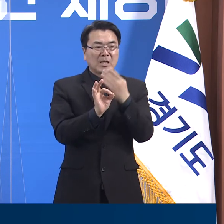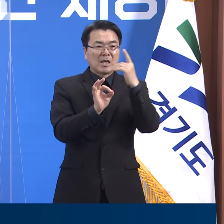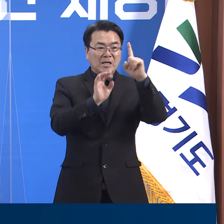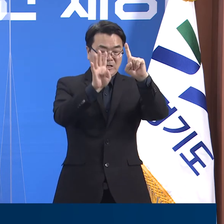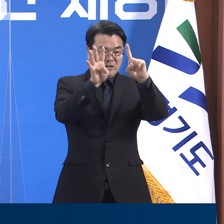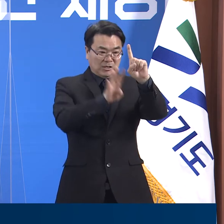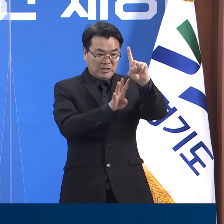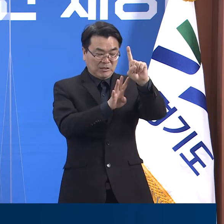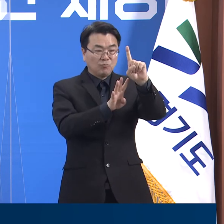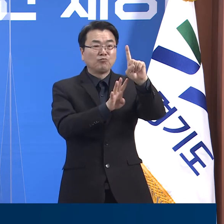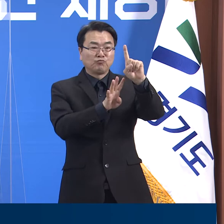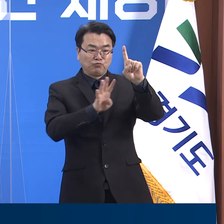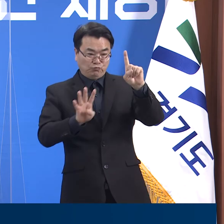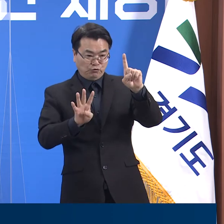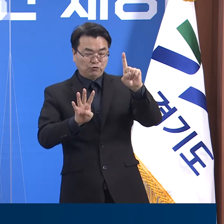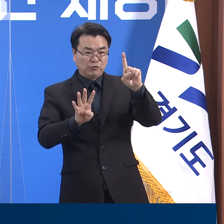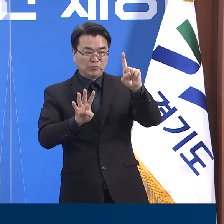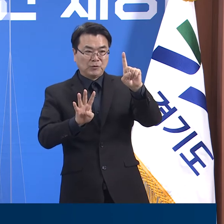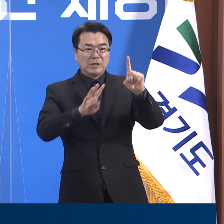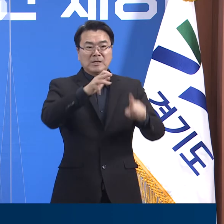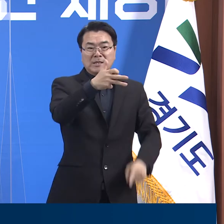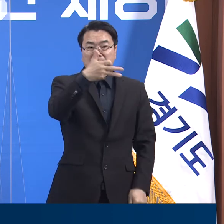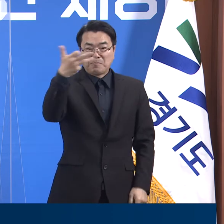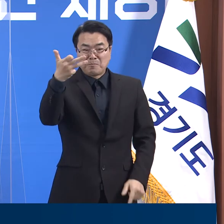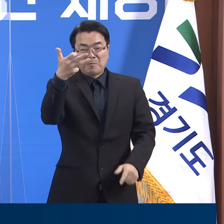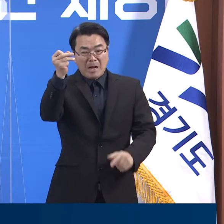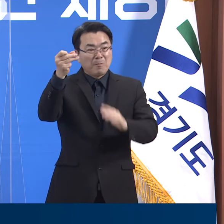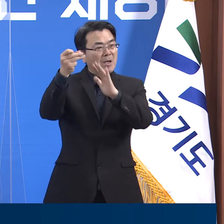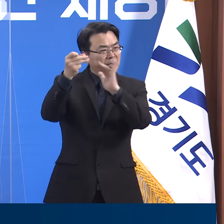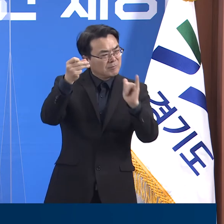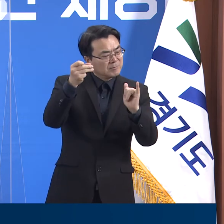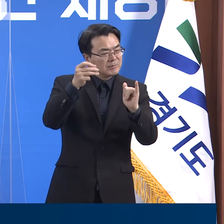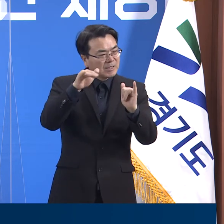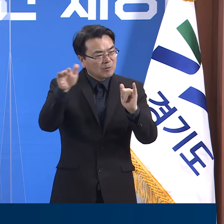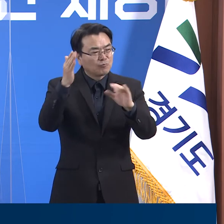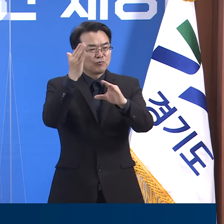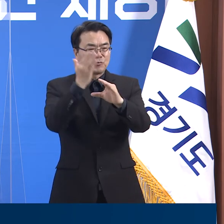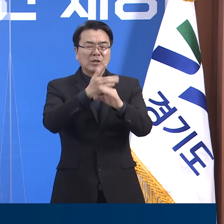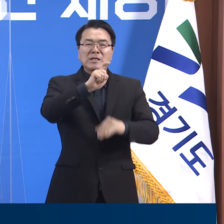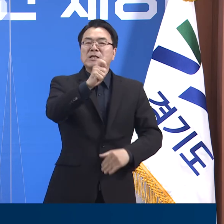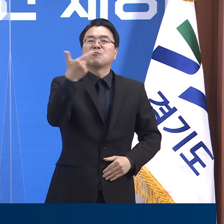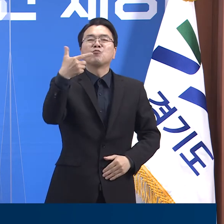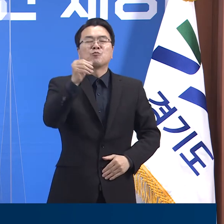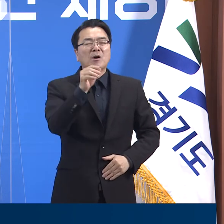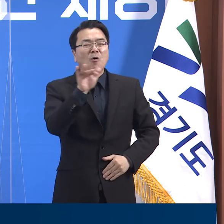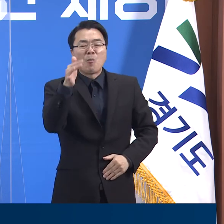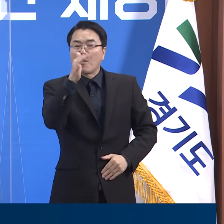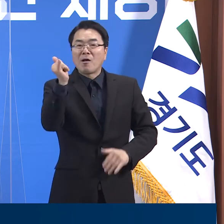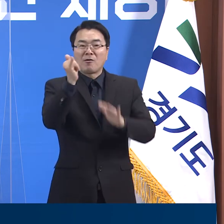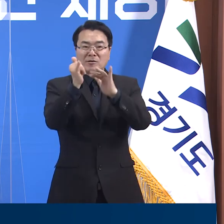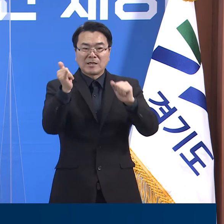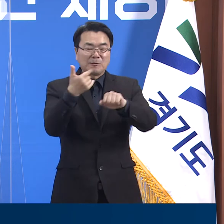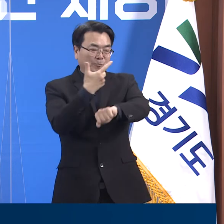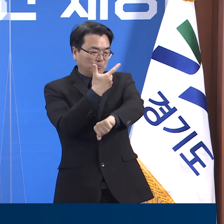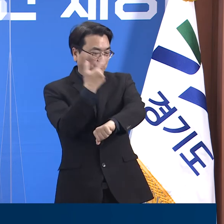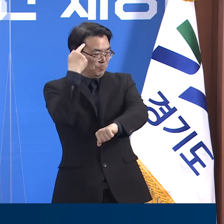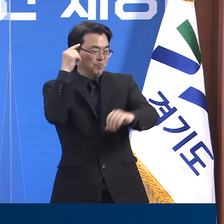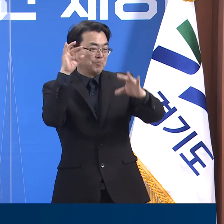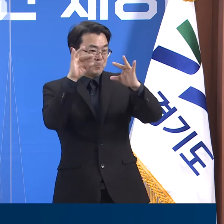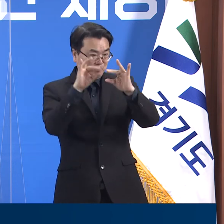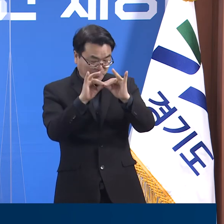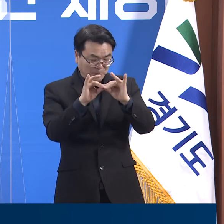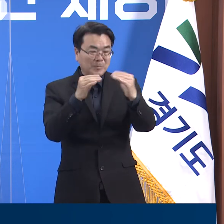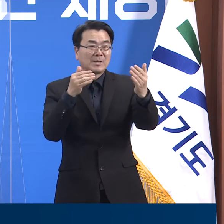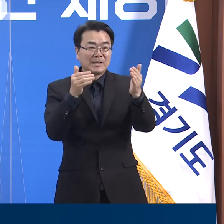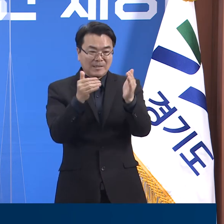대상자 총 18만 81명 중 16만 6,841명이 동의하였으며